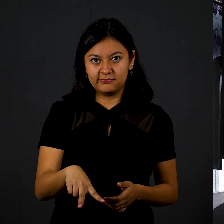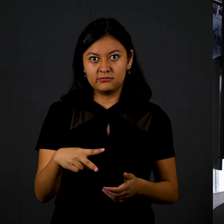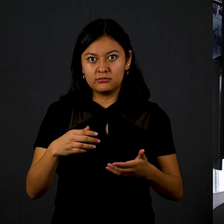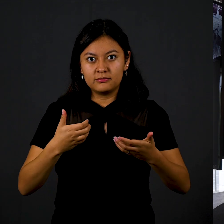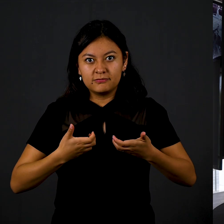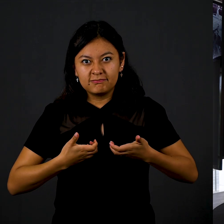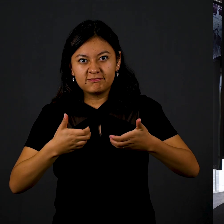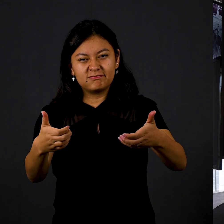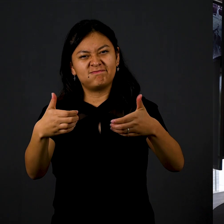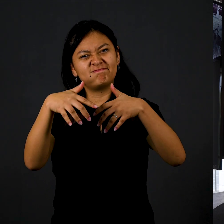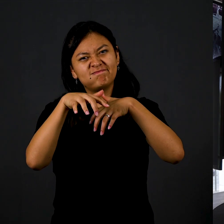de la Ciudad de México.